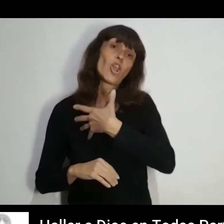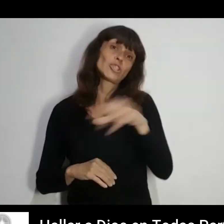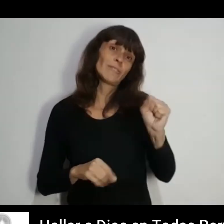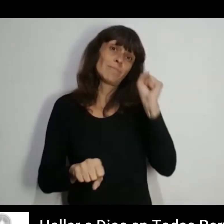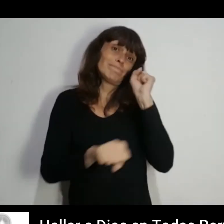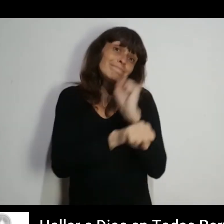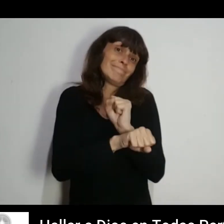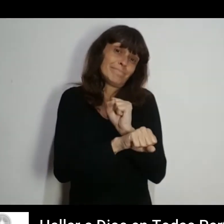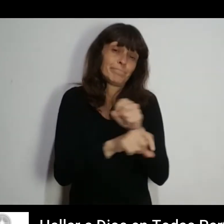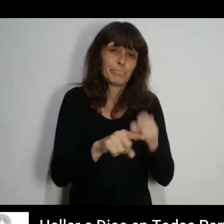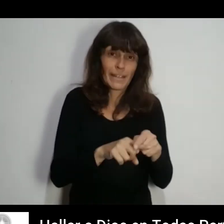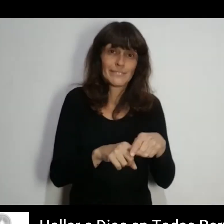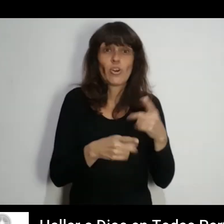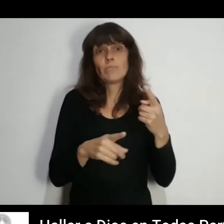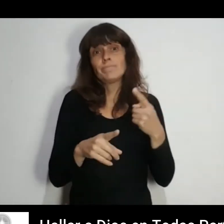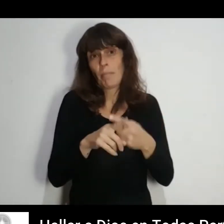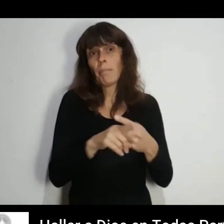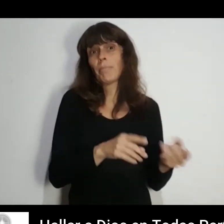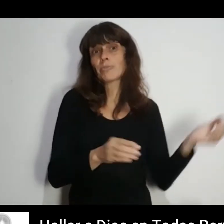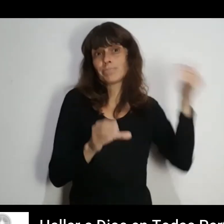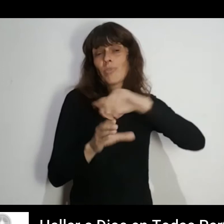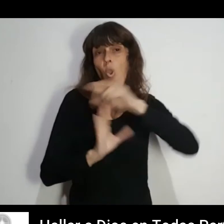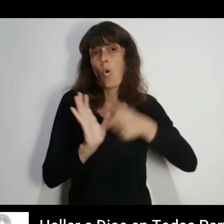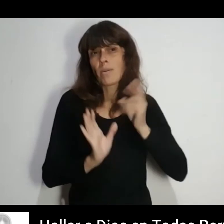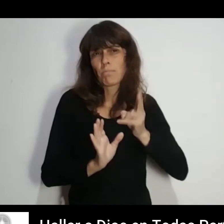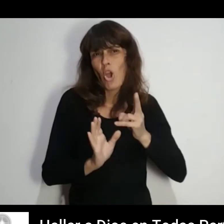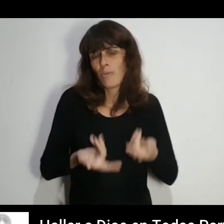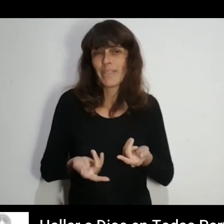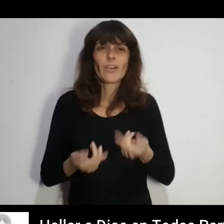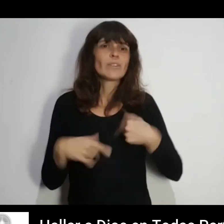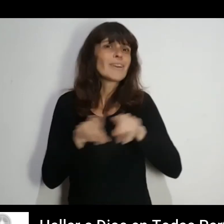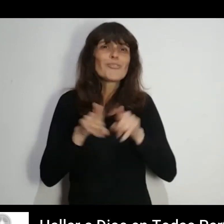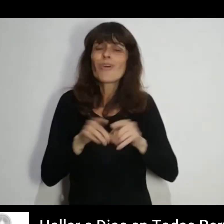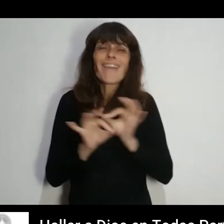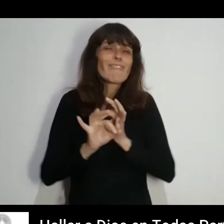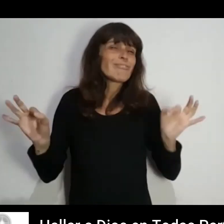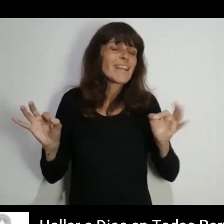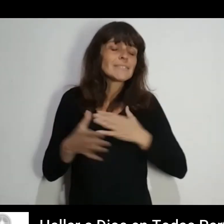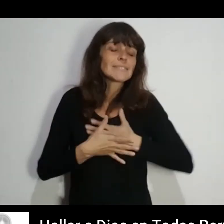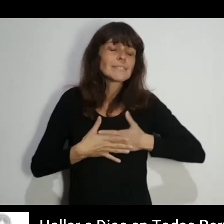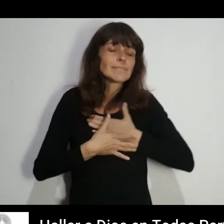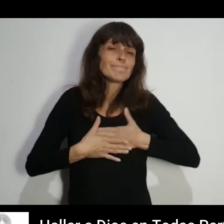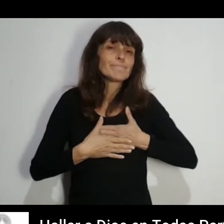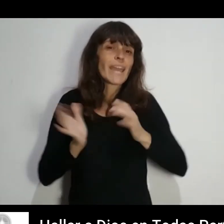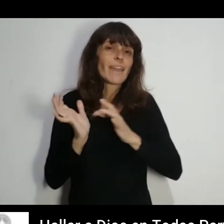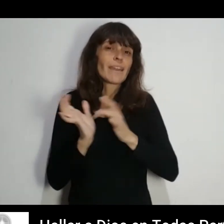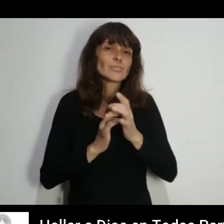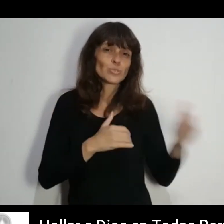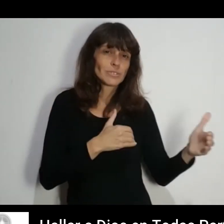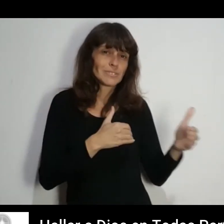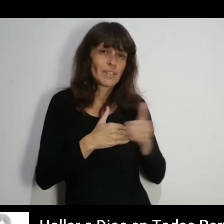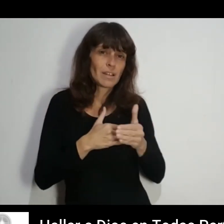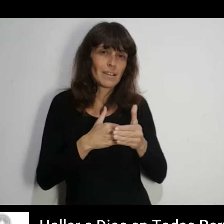Mientras me llevaban detenido luego por la ciudad como un criminal Yo estaba feliz porque sentía a Jesús cerca